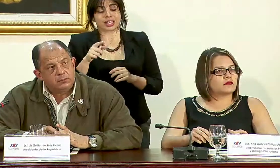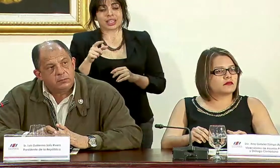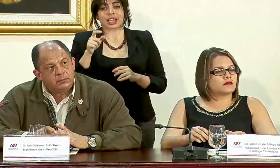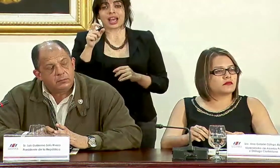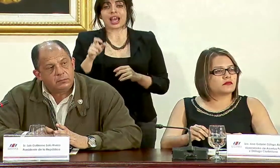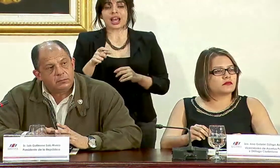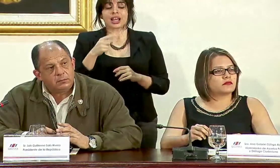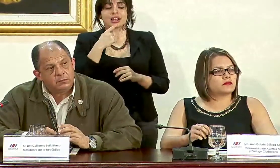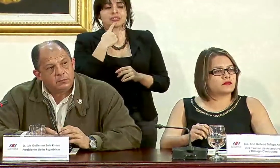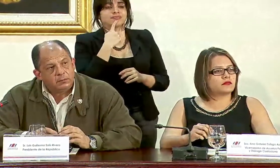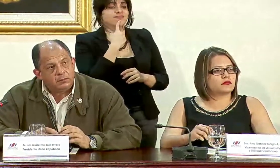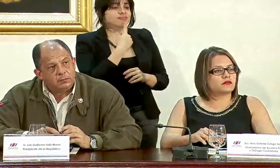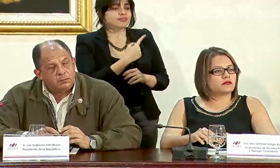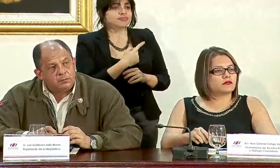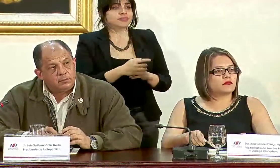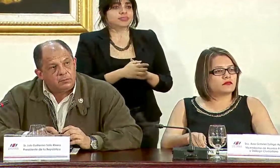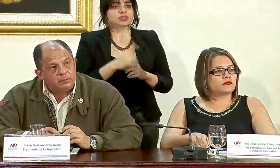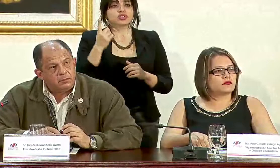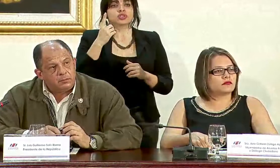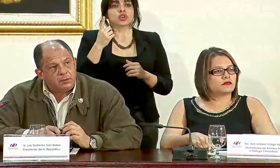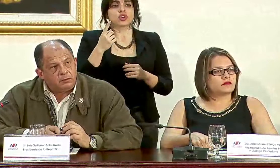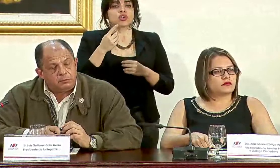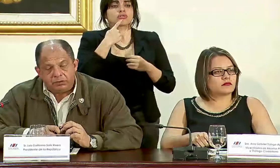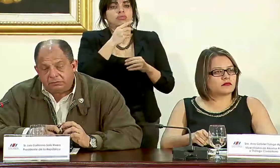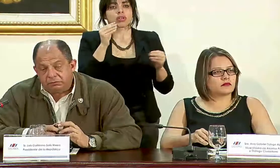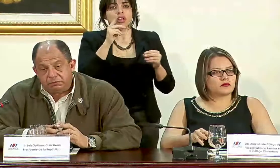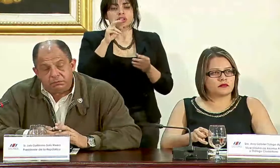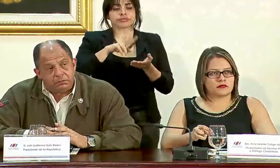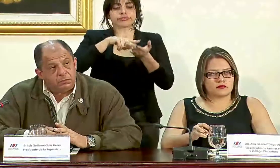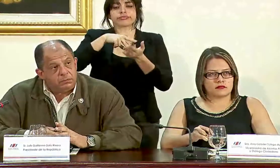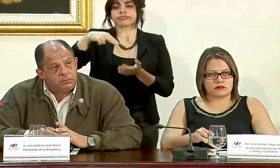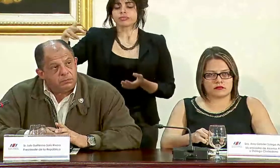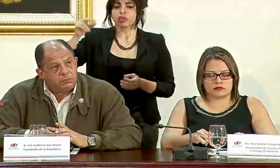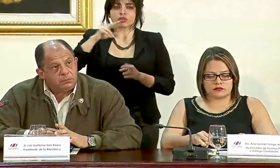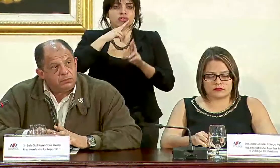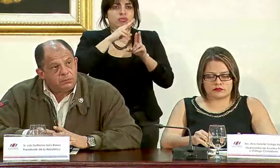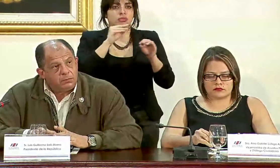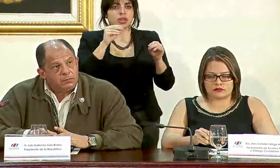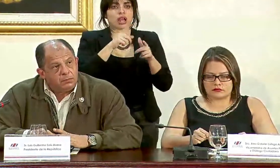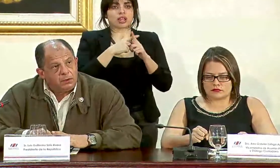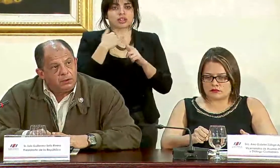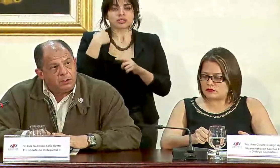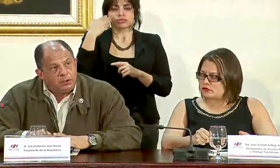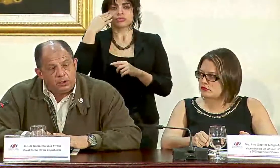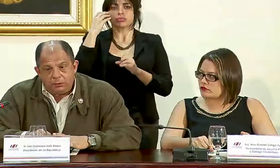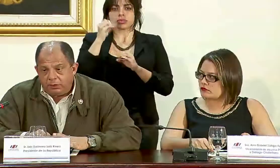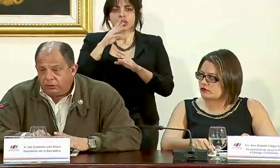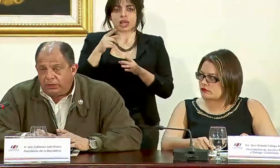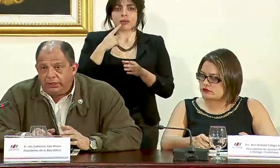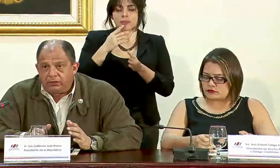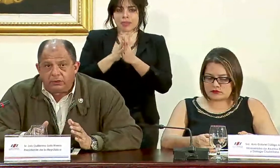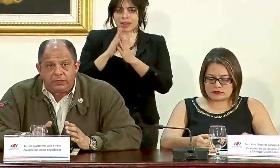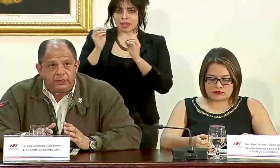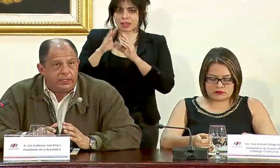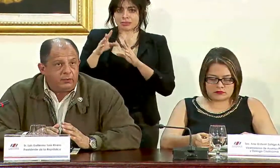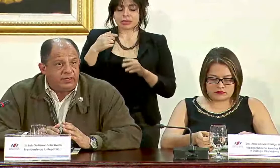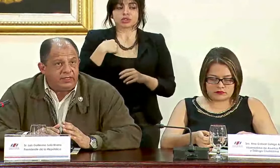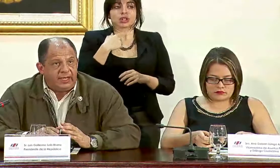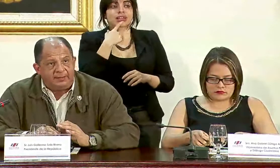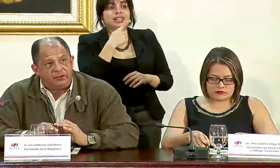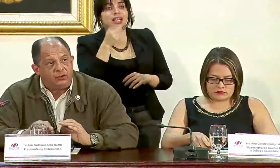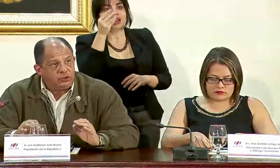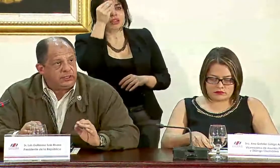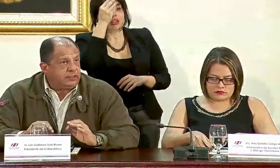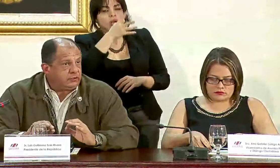se limitó fue a levantarse y a negarse a responder pero entonces me queda claro que ya usted le dio una orden de que sea transparente bueno le he dicho que dé